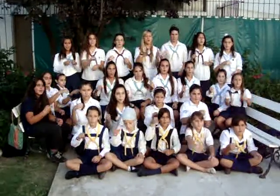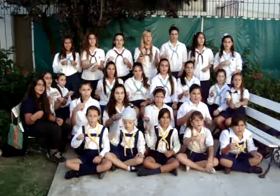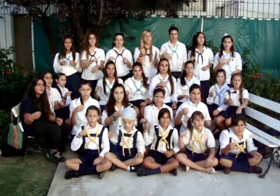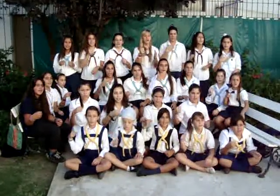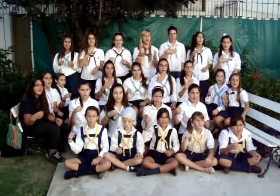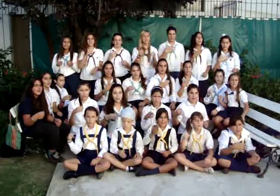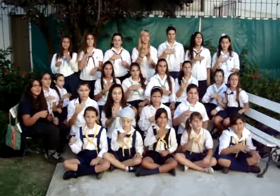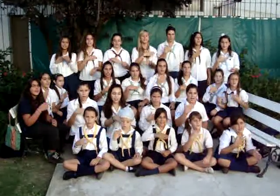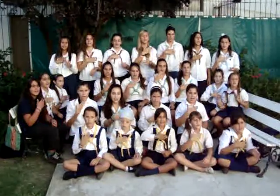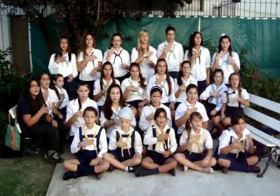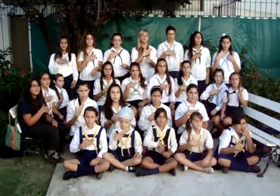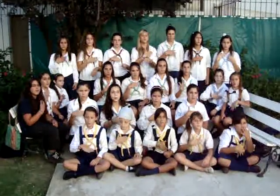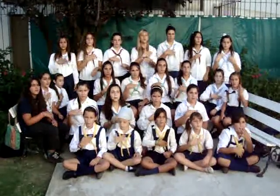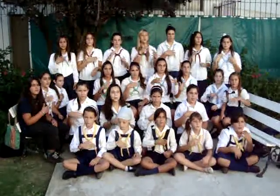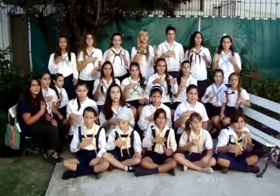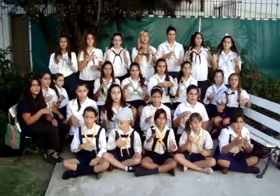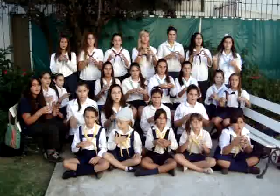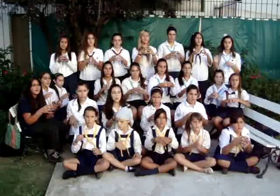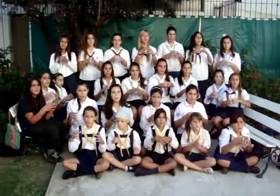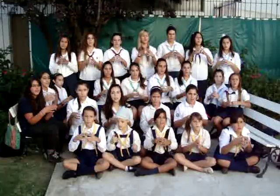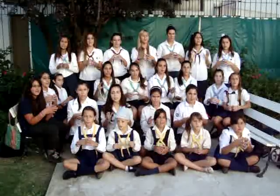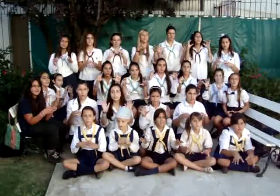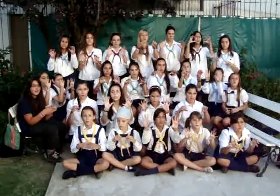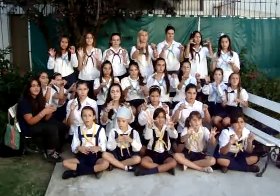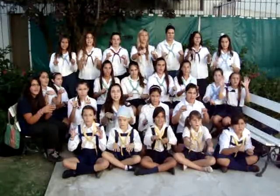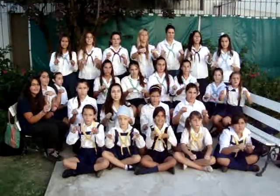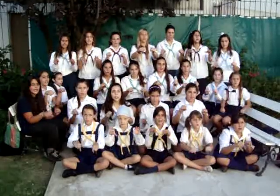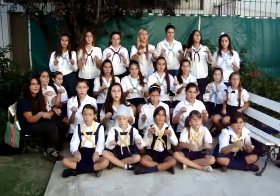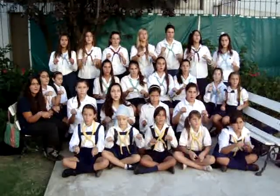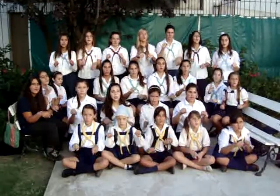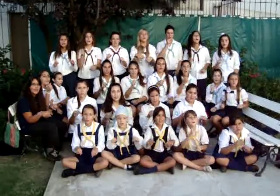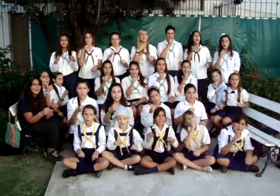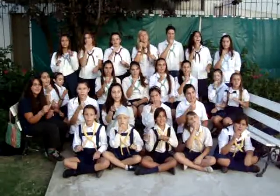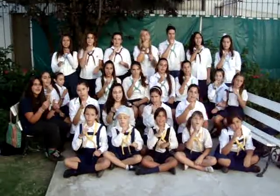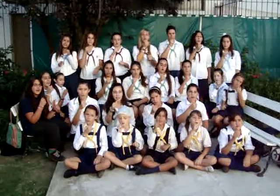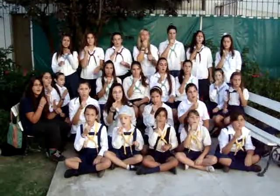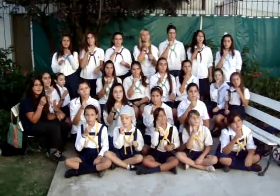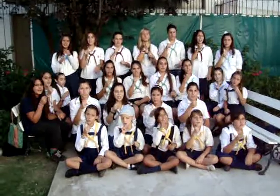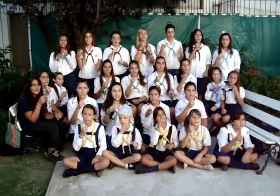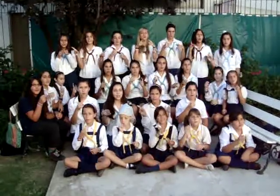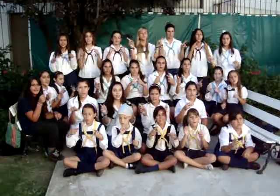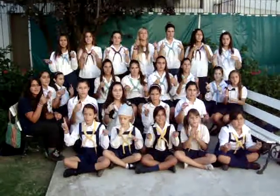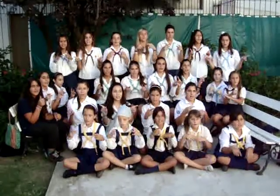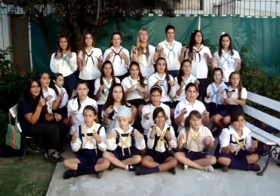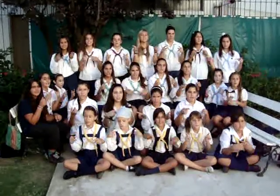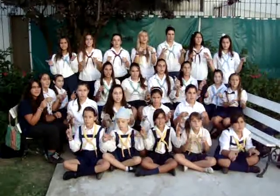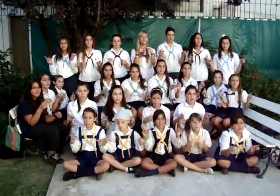puerta del amor, el movimiento te atrapó, canta conmigo esta canción,